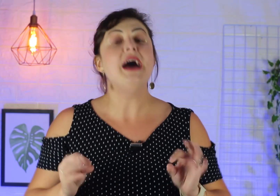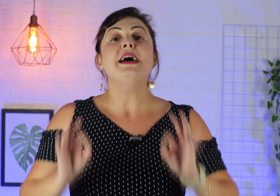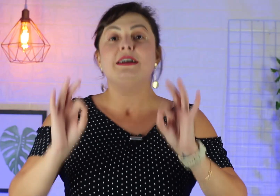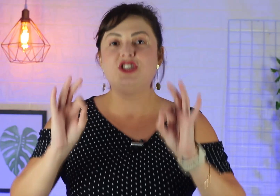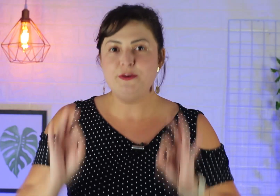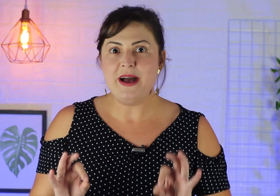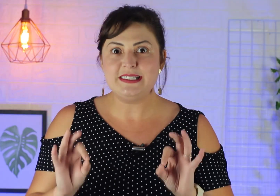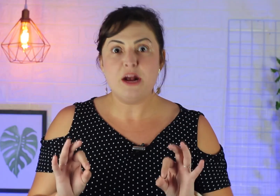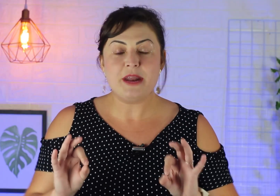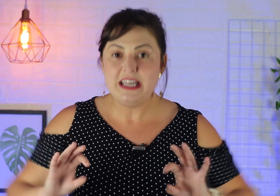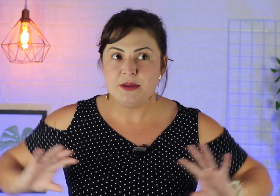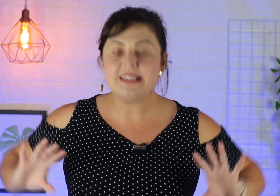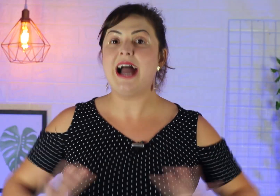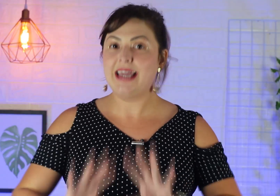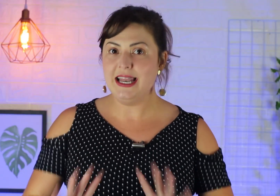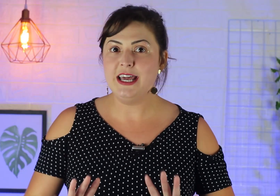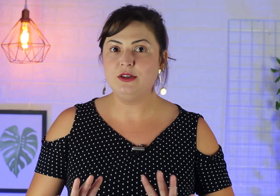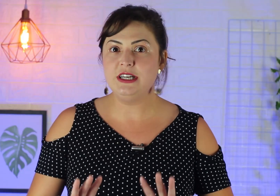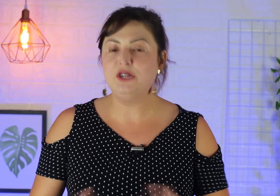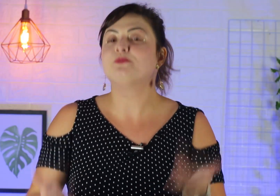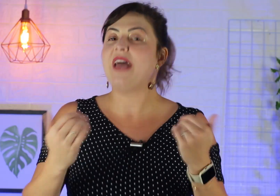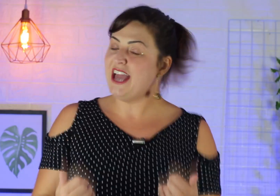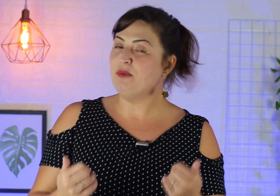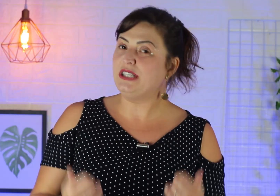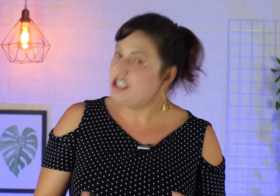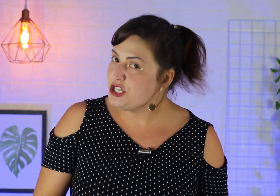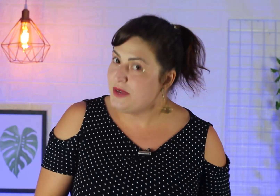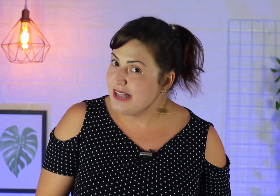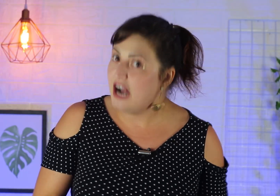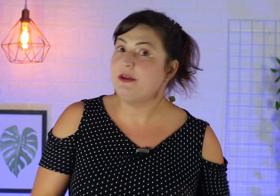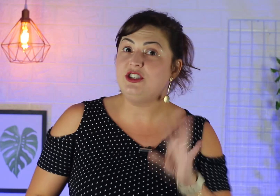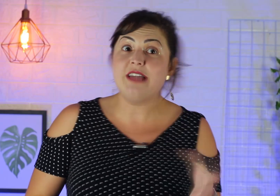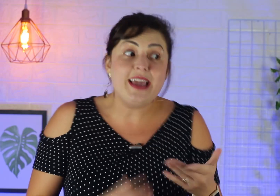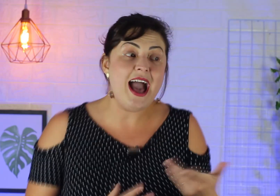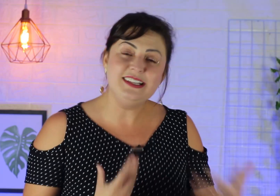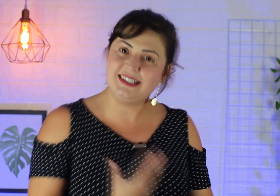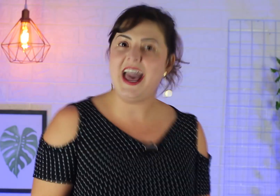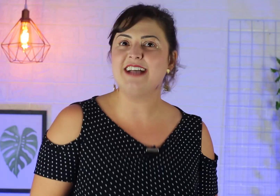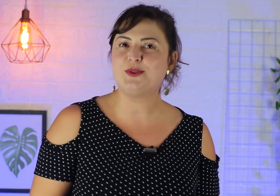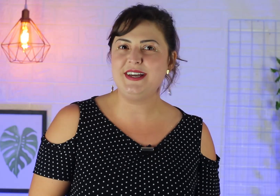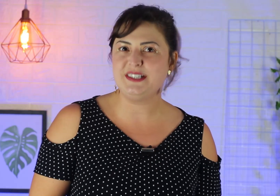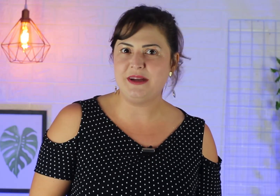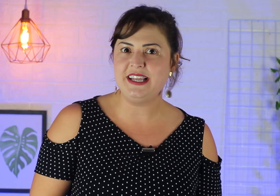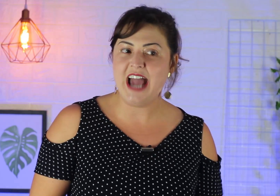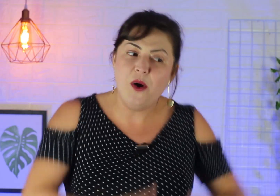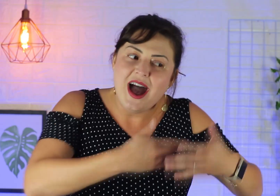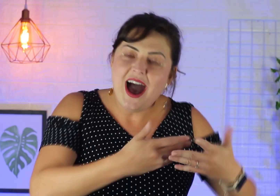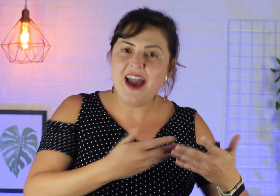de passar para Libras aquela reunião, é importante que o intérprete tenha acesso a esse material, a